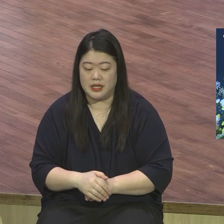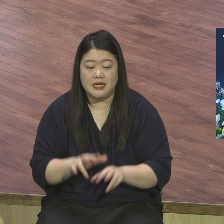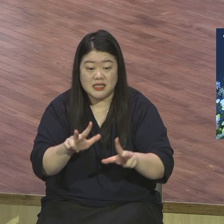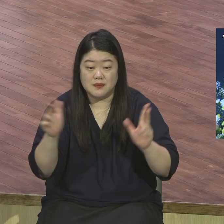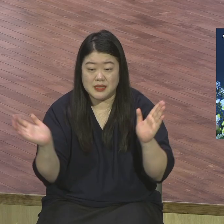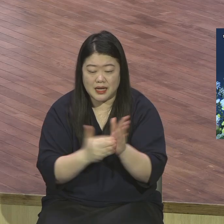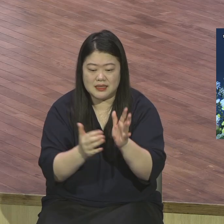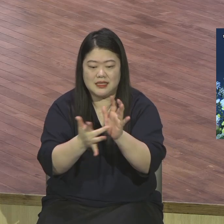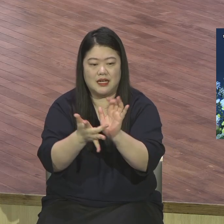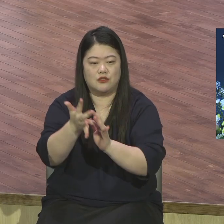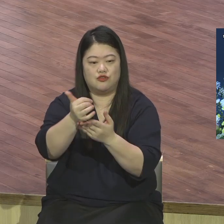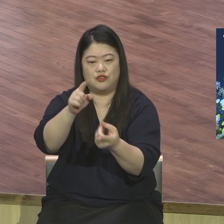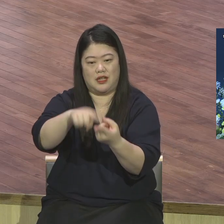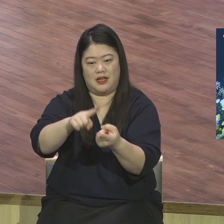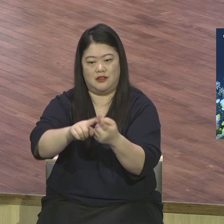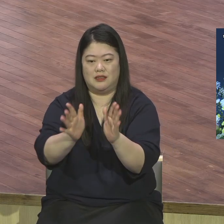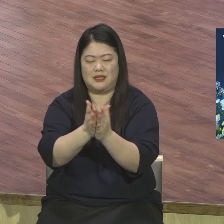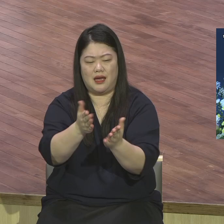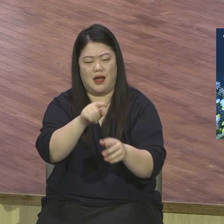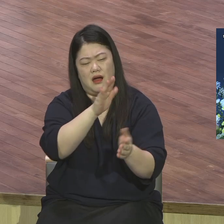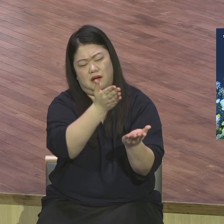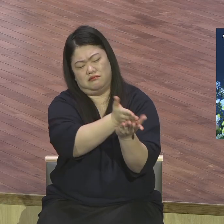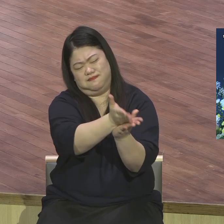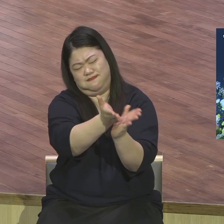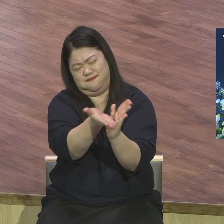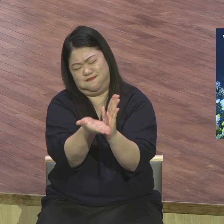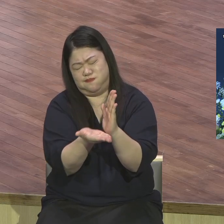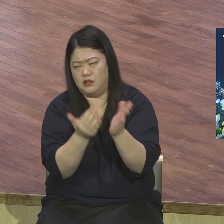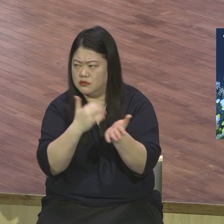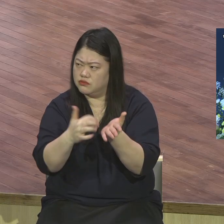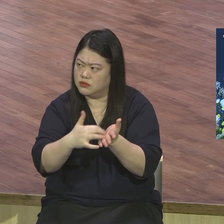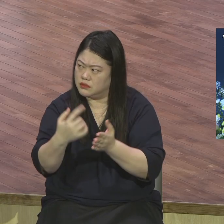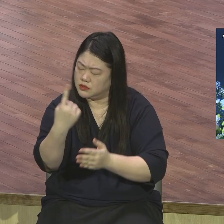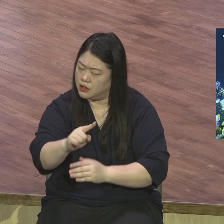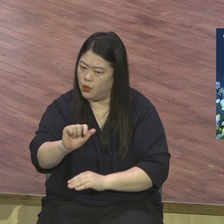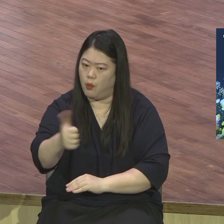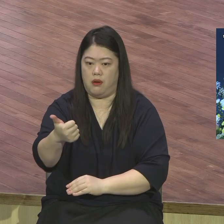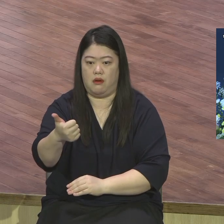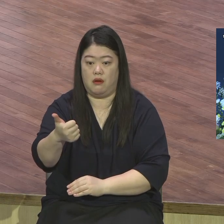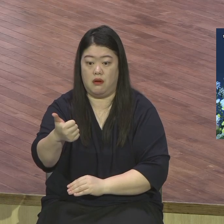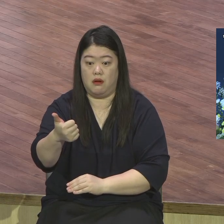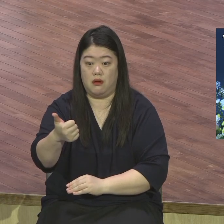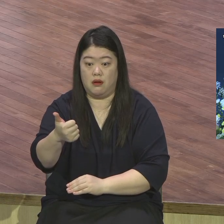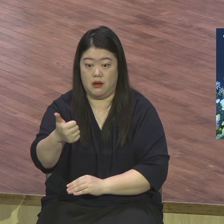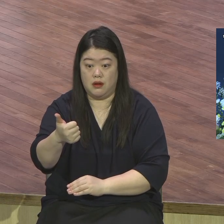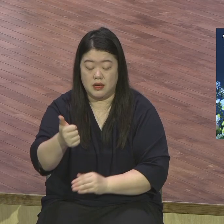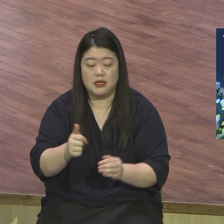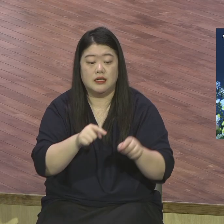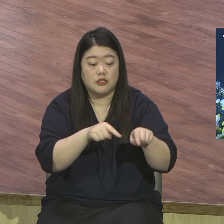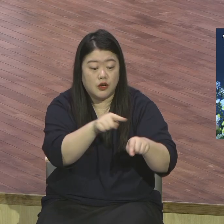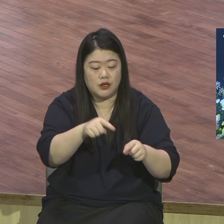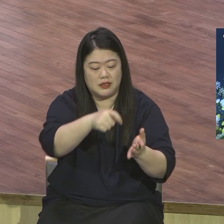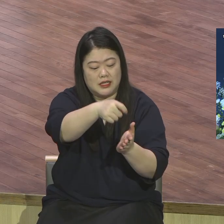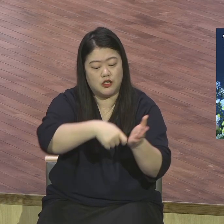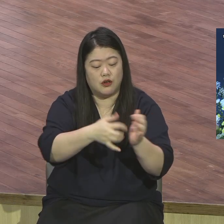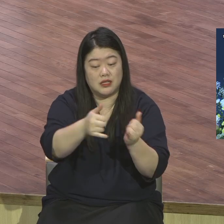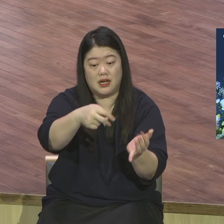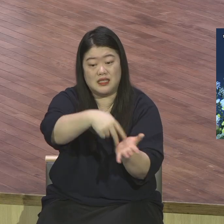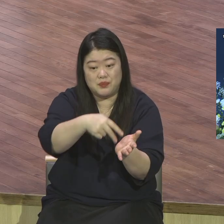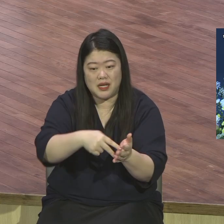살펴보았는데 저자마다 자기 나름의 시각으로 예수를 말했지만 공통 초점은